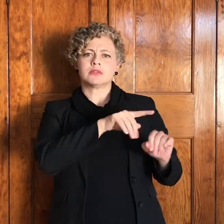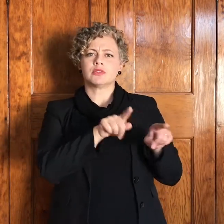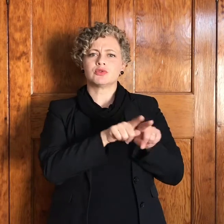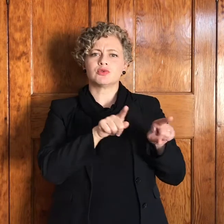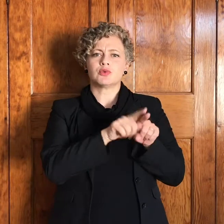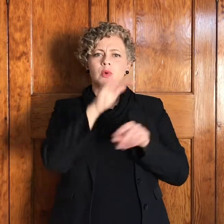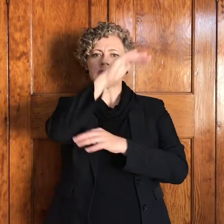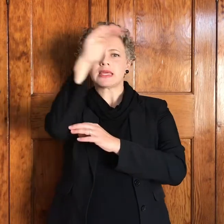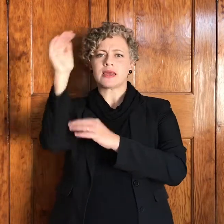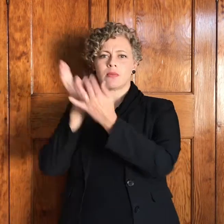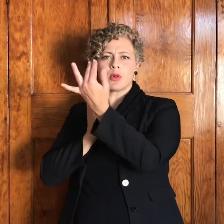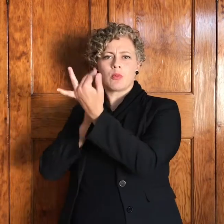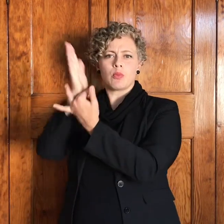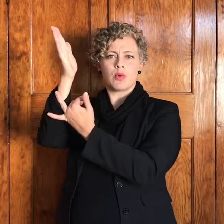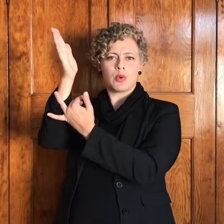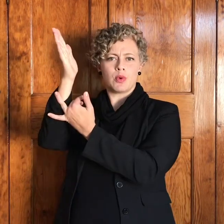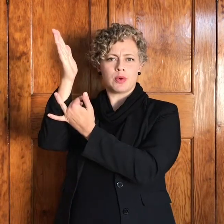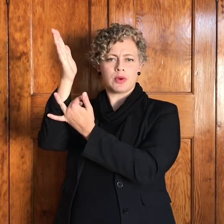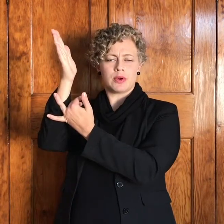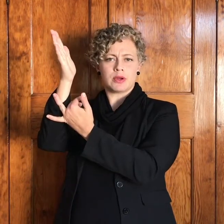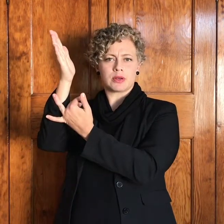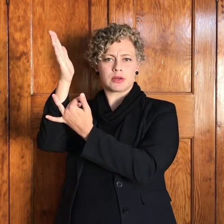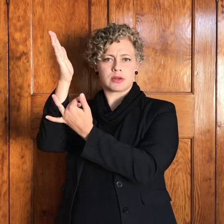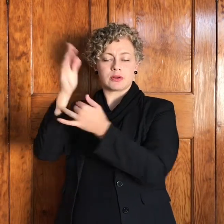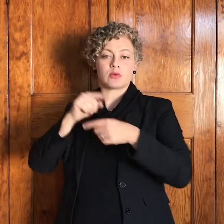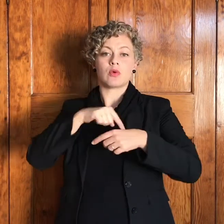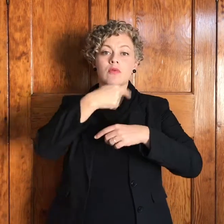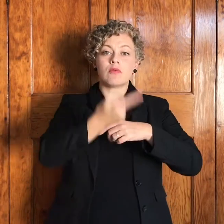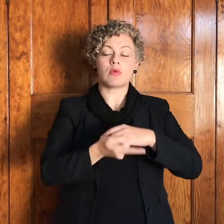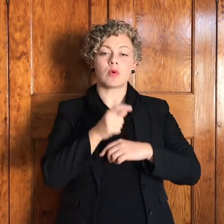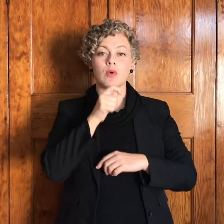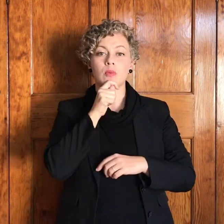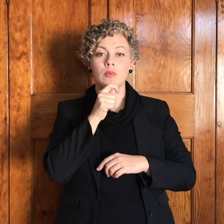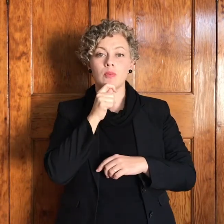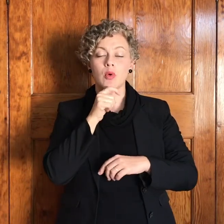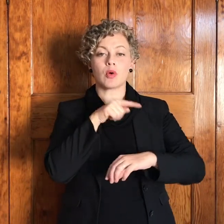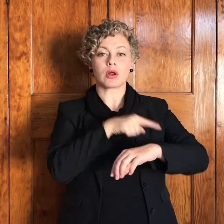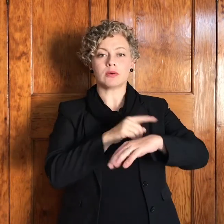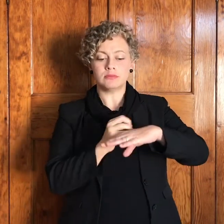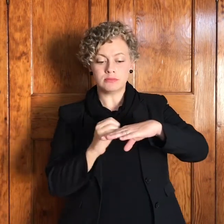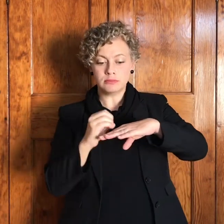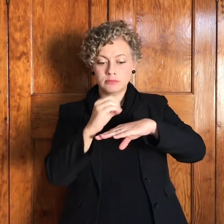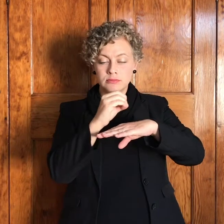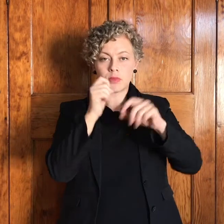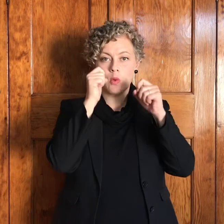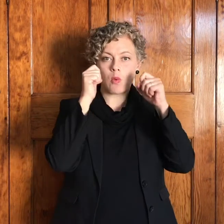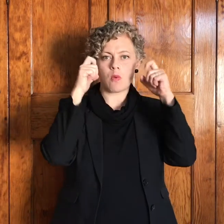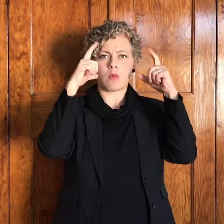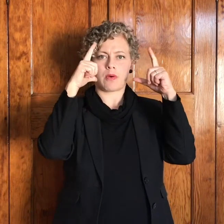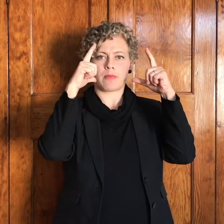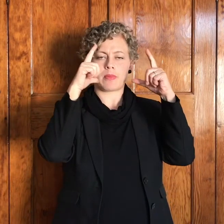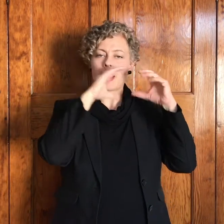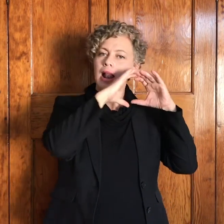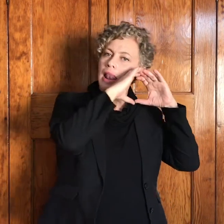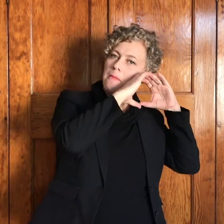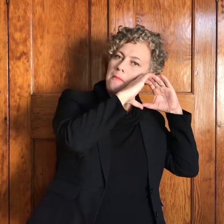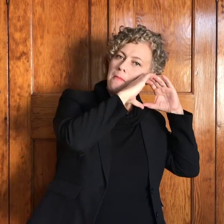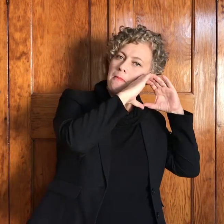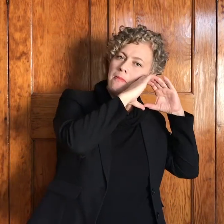die volgende moore het jacob opgestaan en het die klip wat sy kopkussing was gevat en het recht opgesit